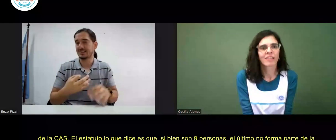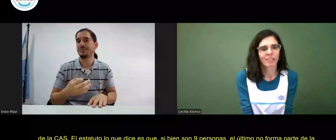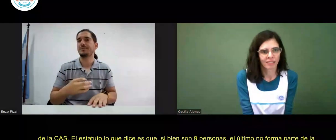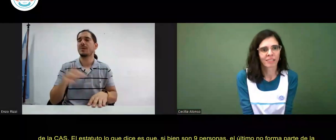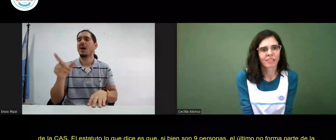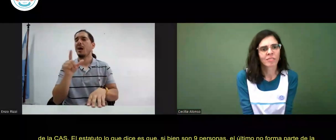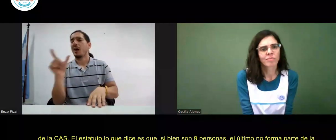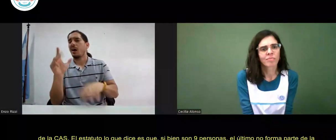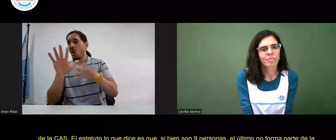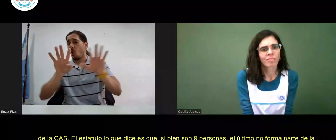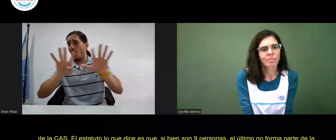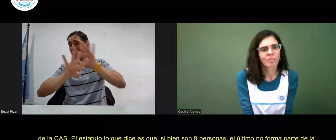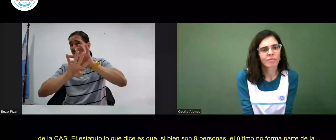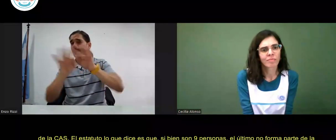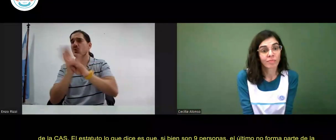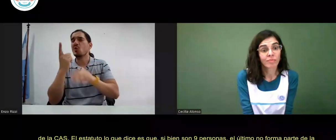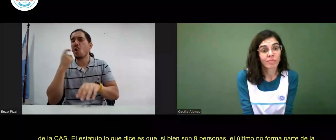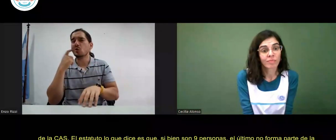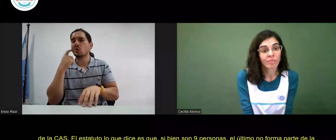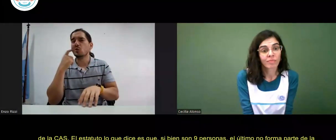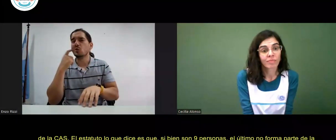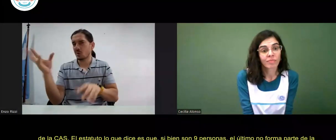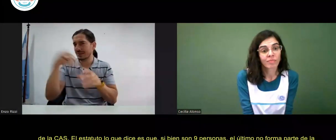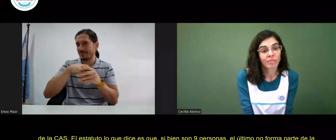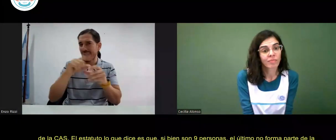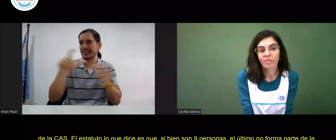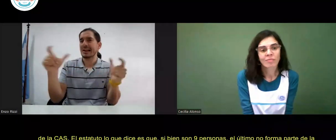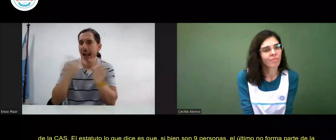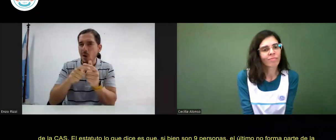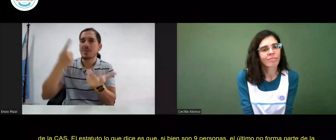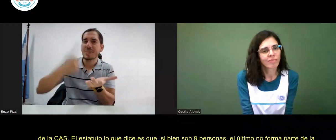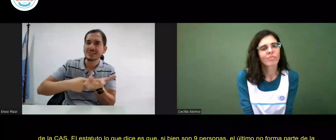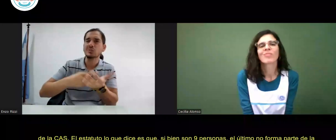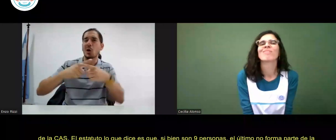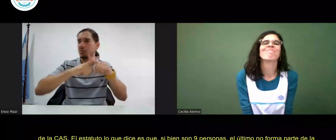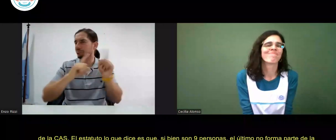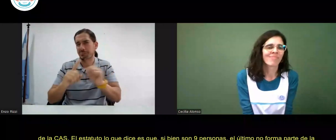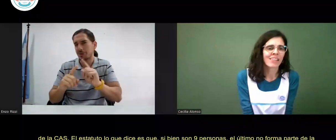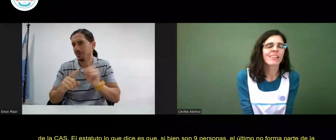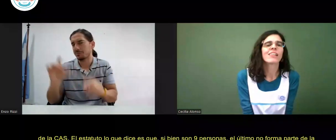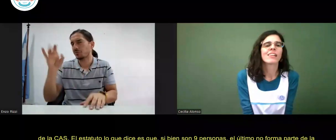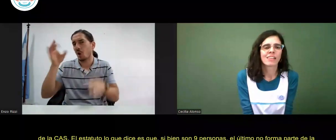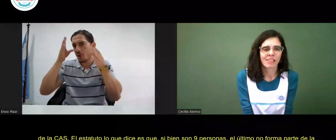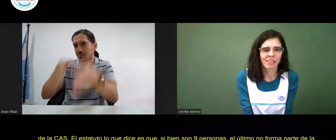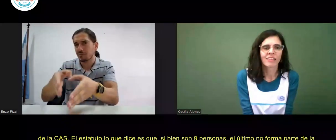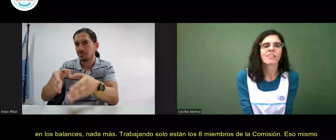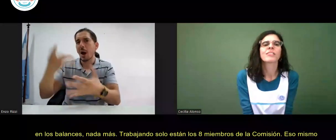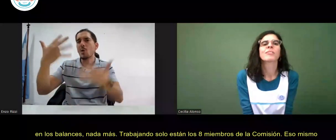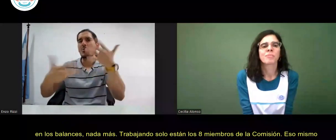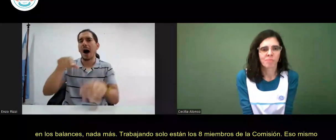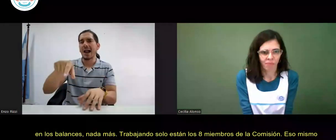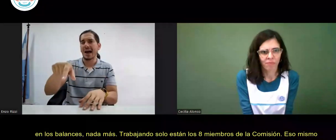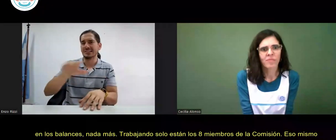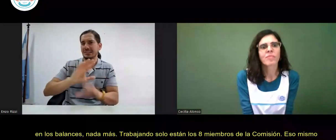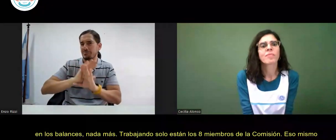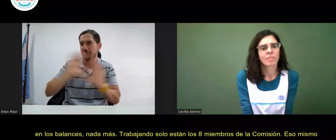El estatuto lo que dice es que, si bien son nueve personas, el último no forma parte de la comisión directiva. No asista a las reuniones,